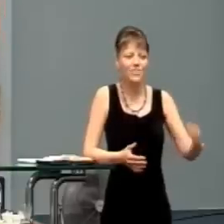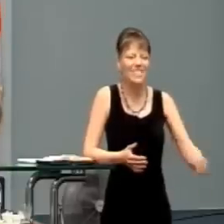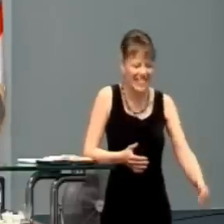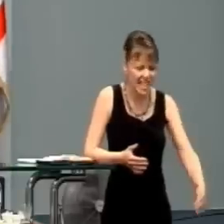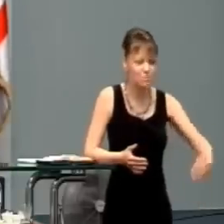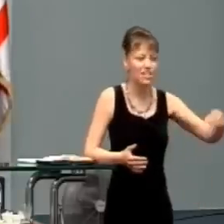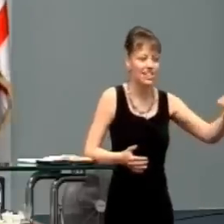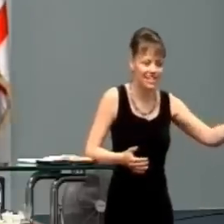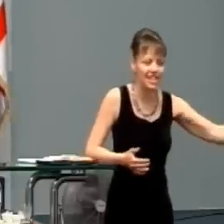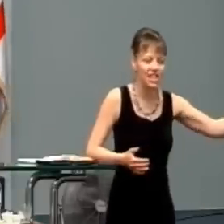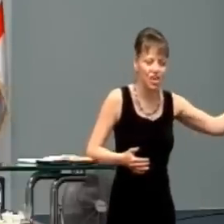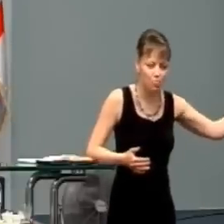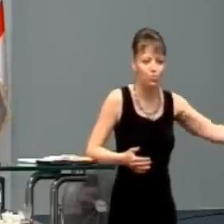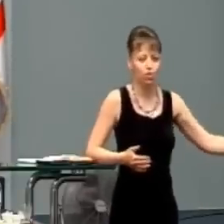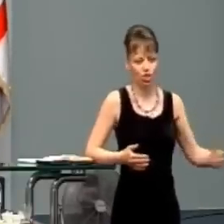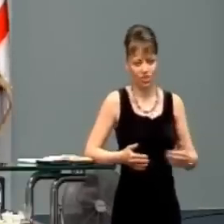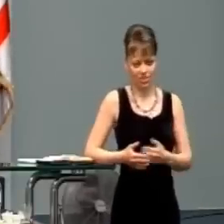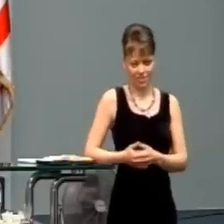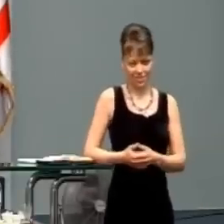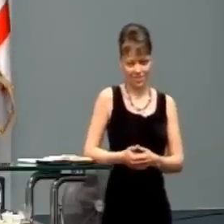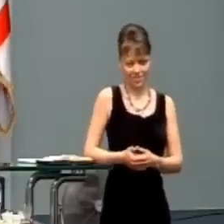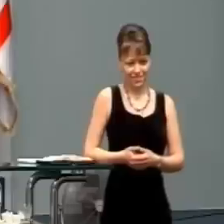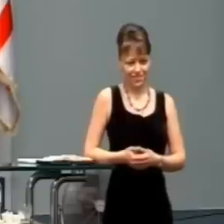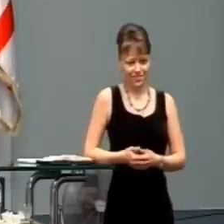Toto všetko sú Božie dobrodenia.